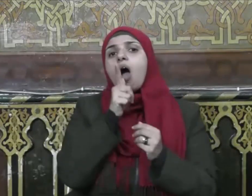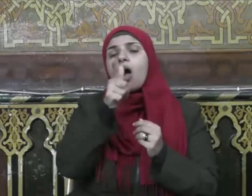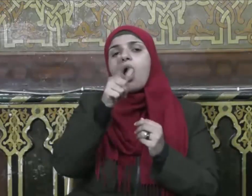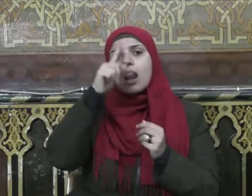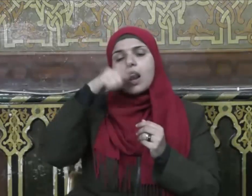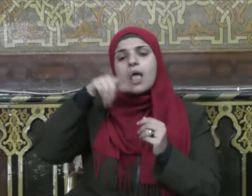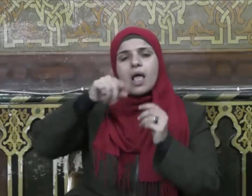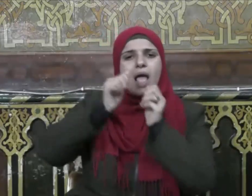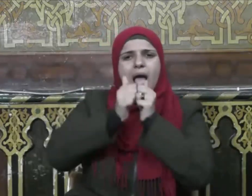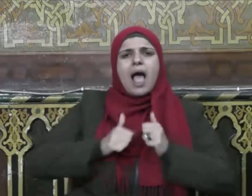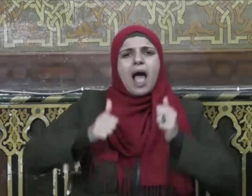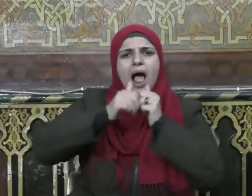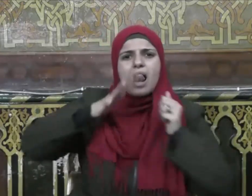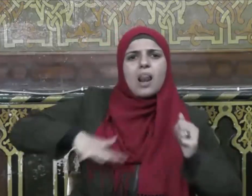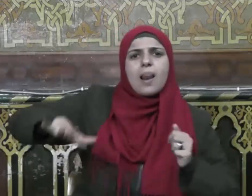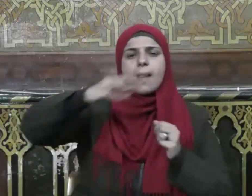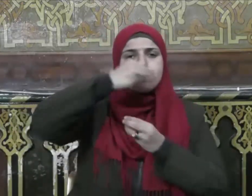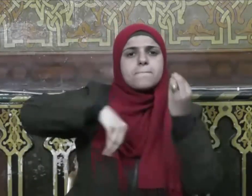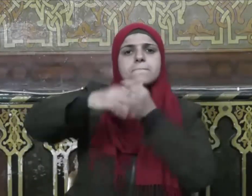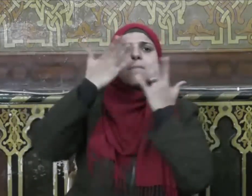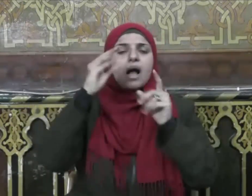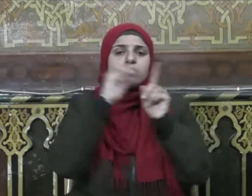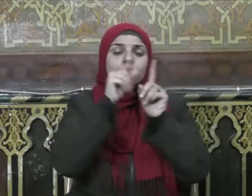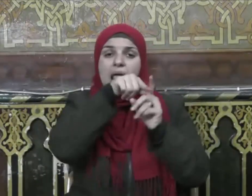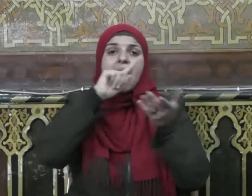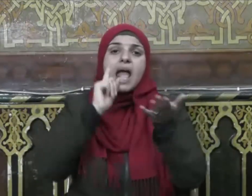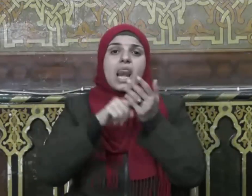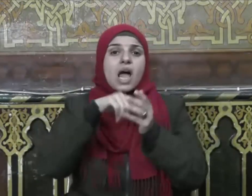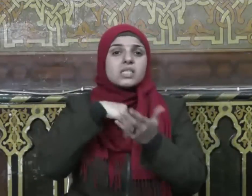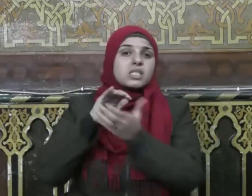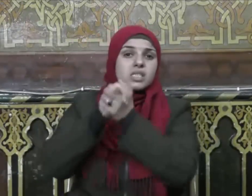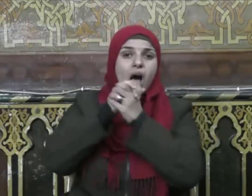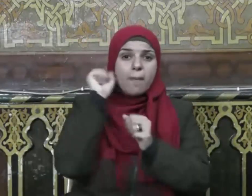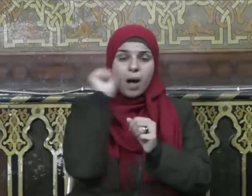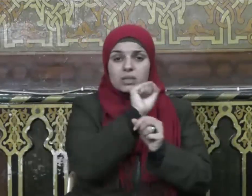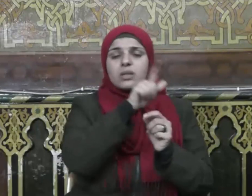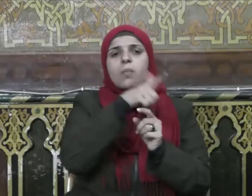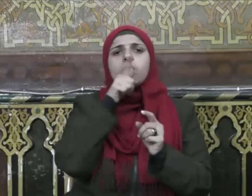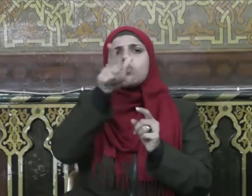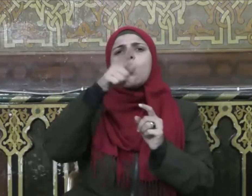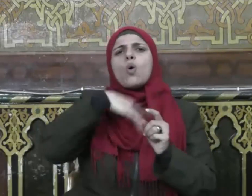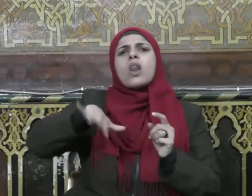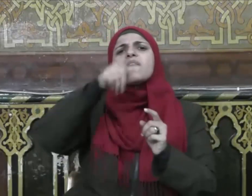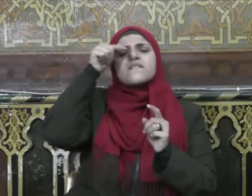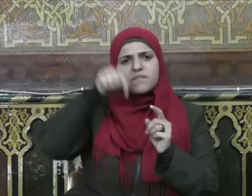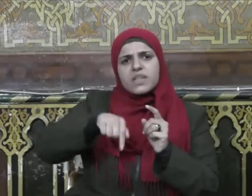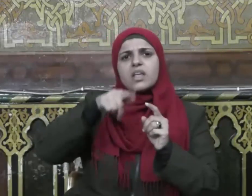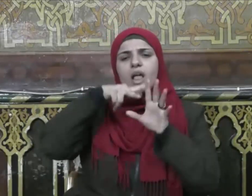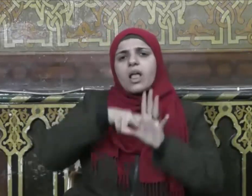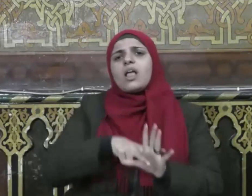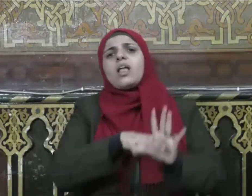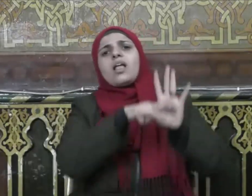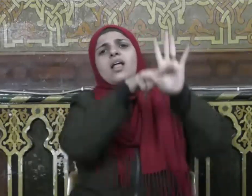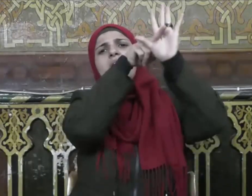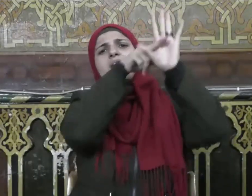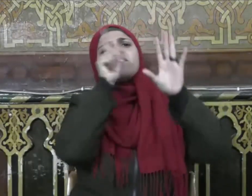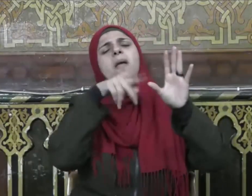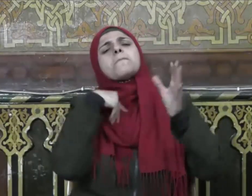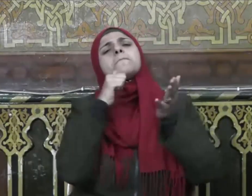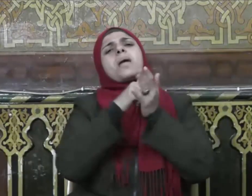أهل مكة إن صاحبك يزعم أنه أسري به الليلة إلى بيت المقدس